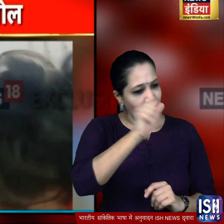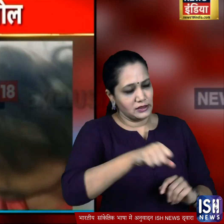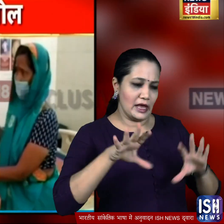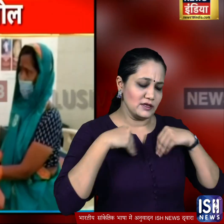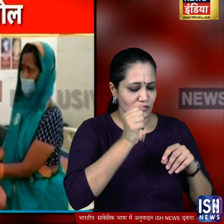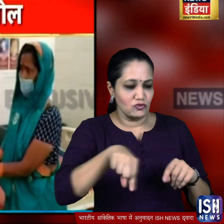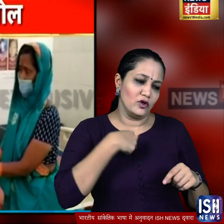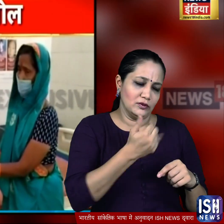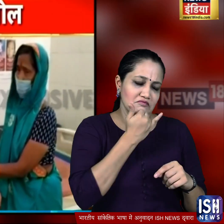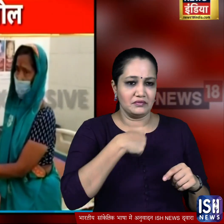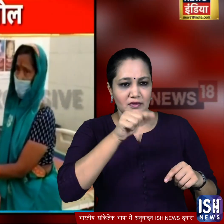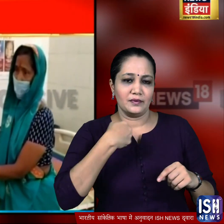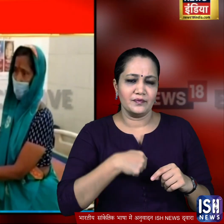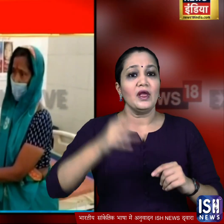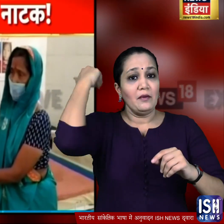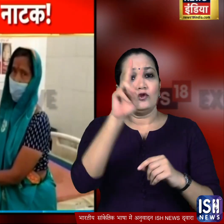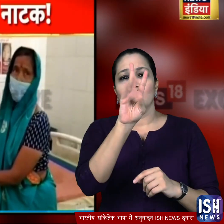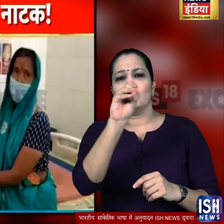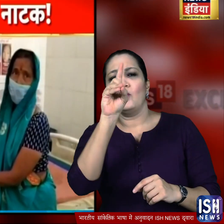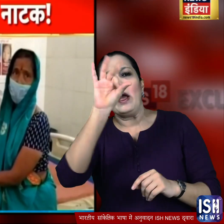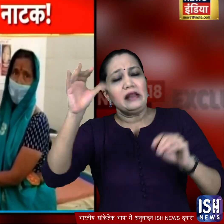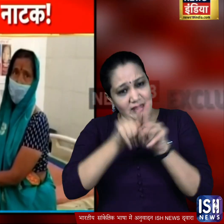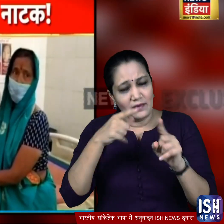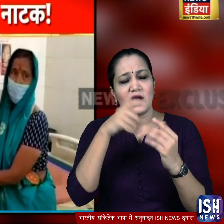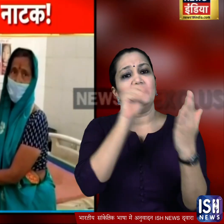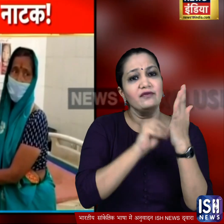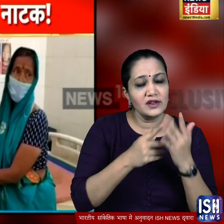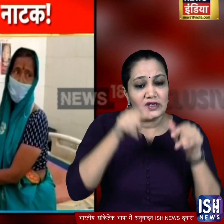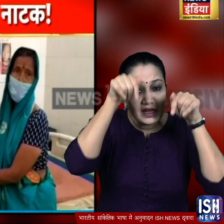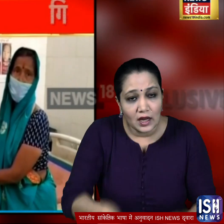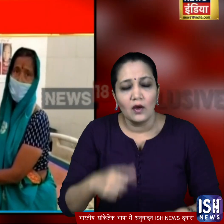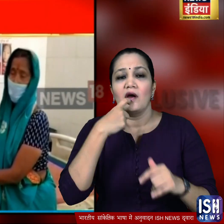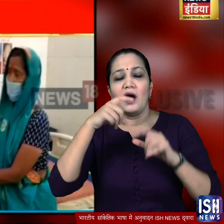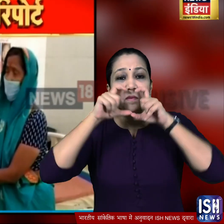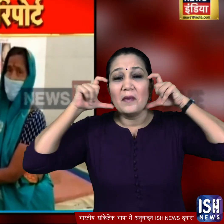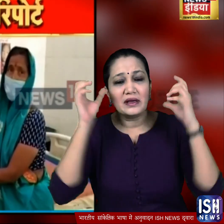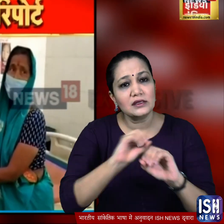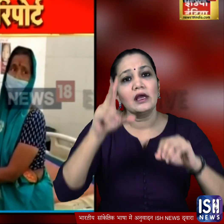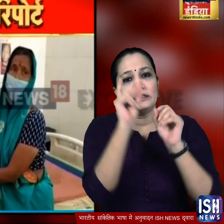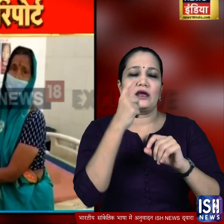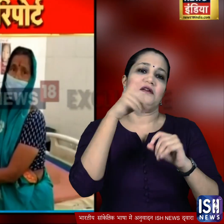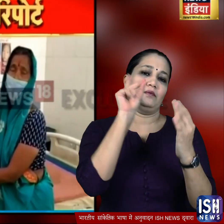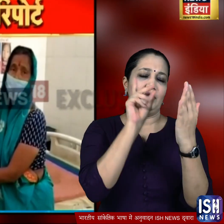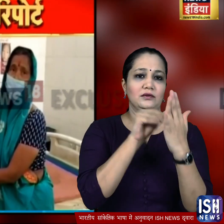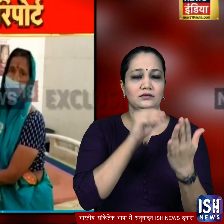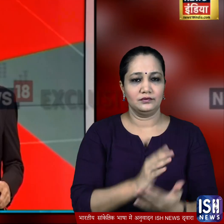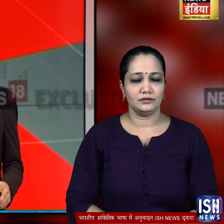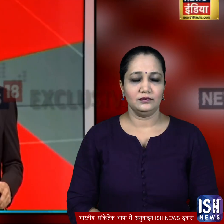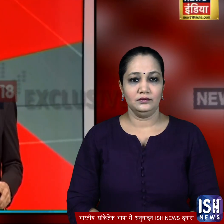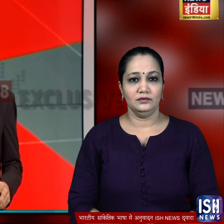इस शक्स पर 2019 में भी एक केस दर्च किया गया और इस बार मास्क ना पहनने पर उस पर दूसरा केस दर्च किया गया सबात के बात है